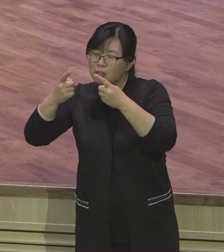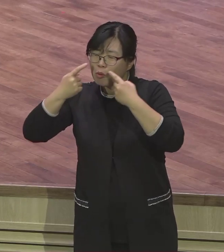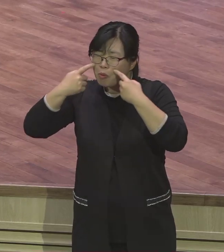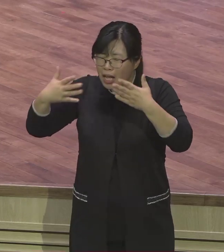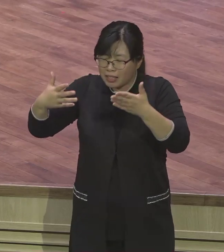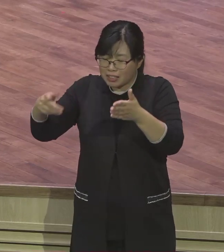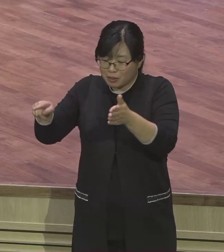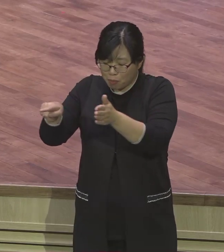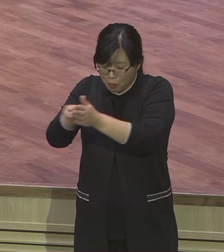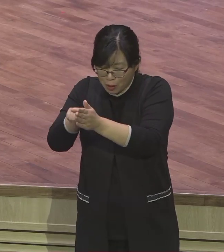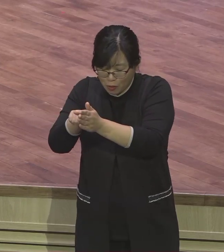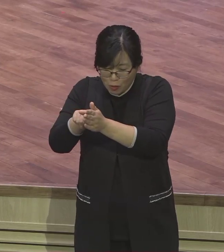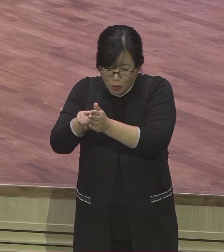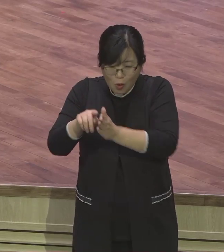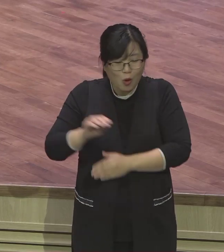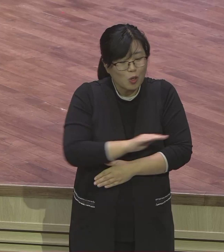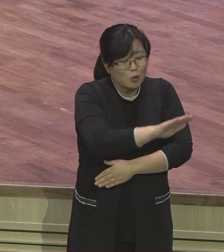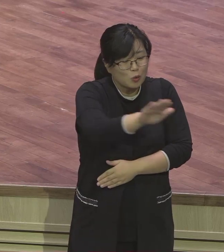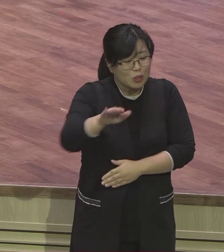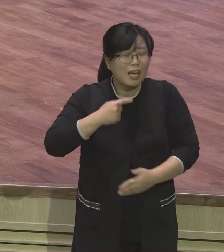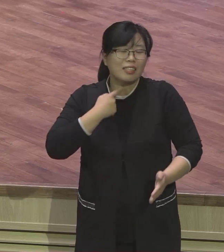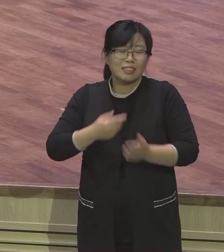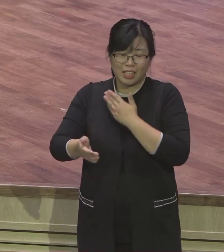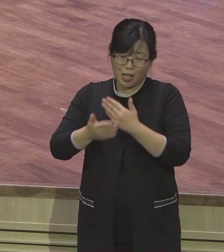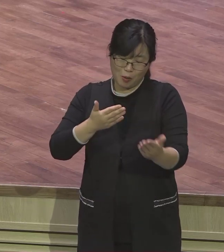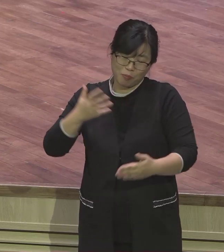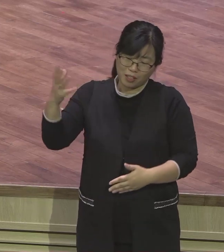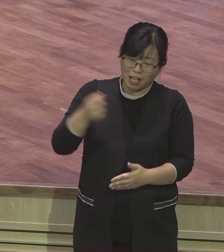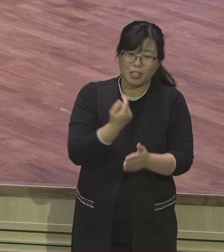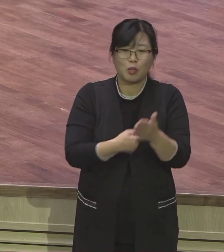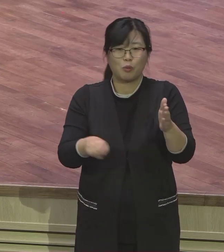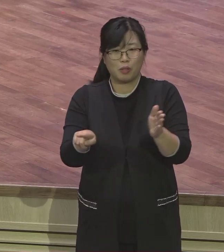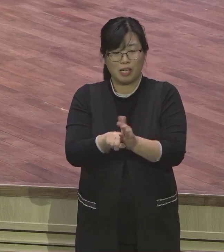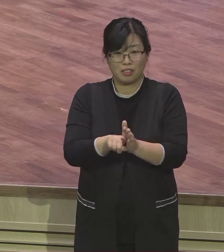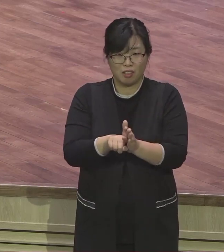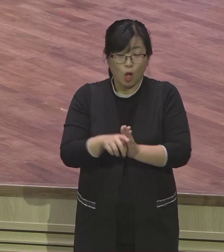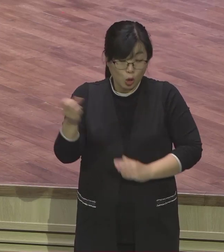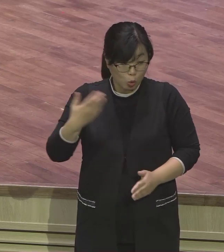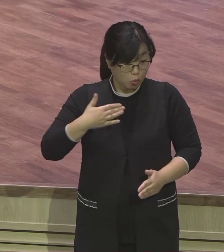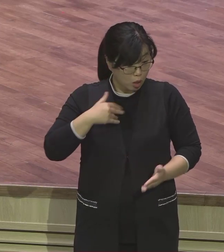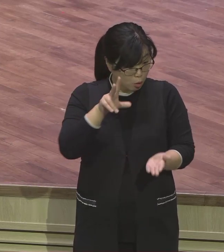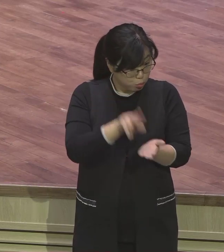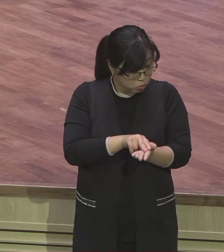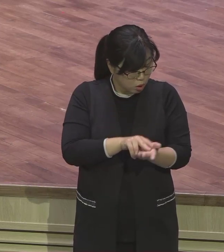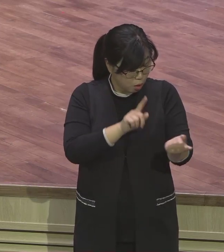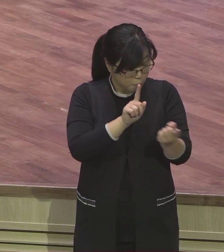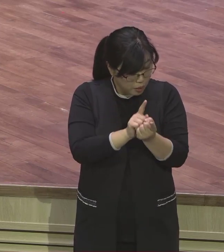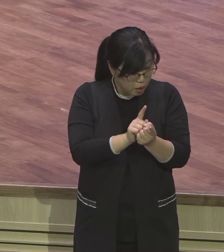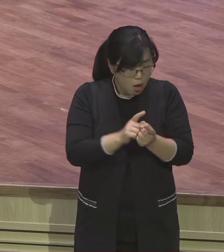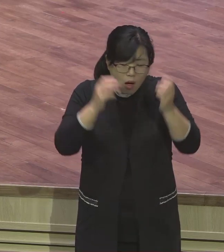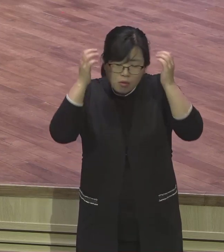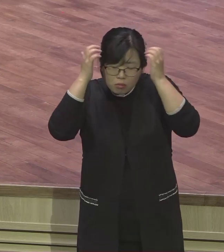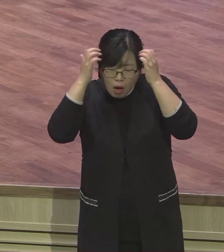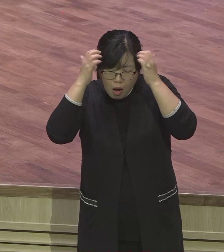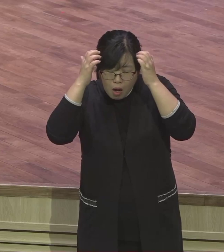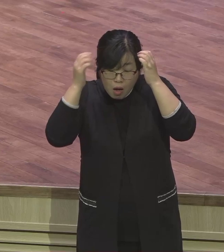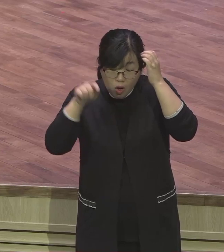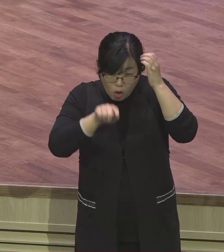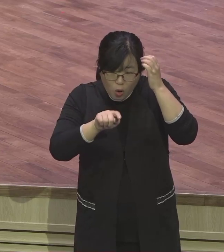은약의 성취를 체험하게 하여 주옵사사 이 모든 연단이 주님이여 내 인생에 가장 아름다운 빛을 발견하는 시간표가